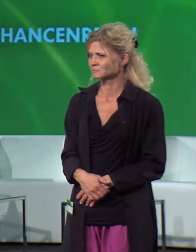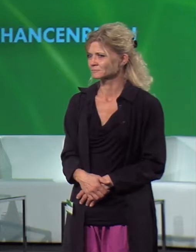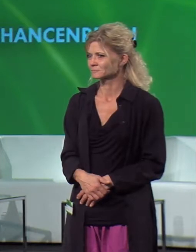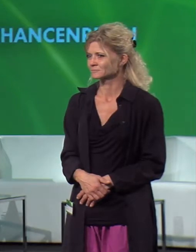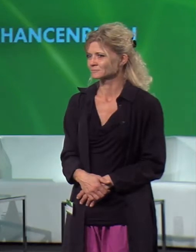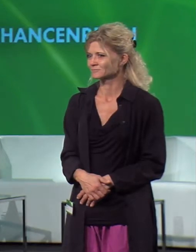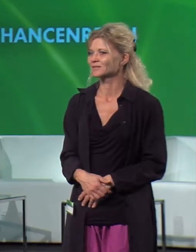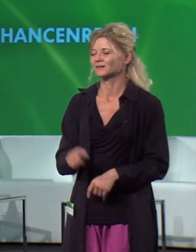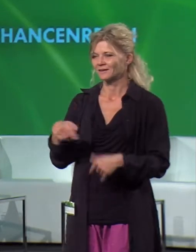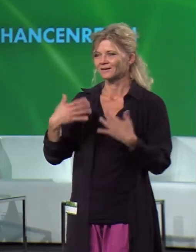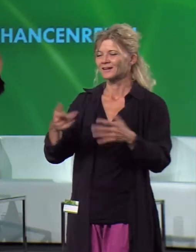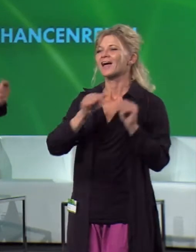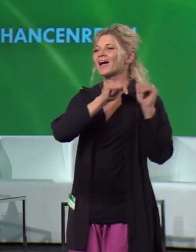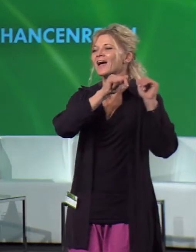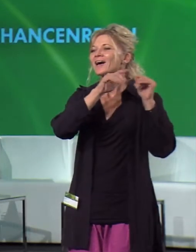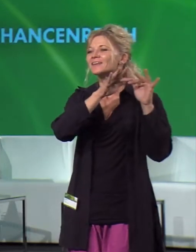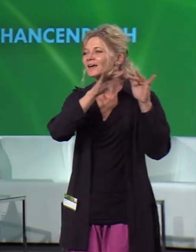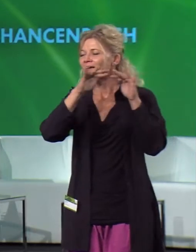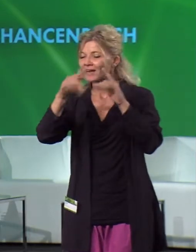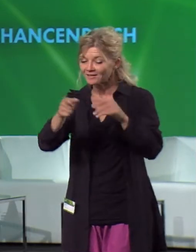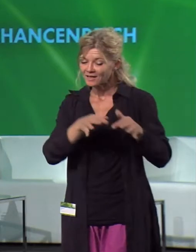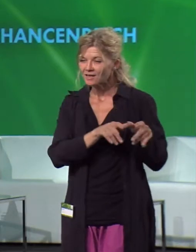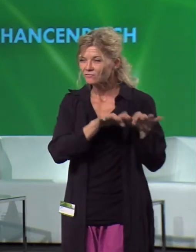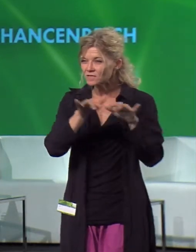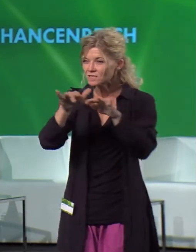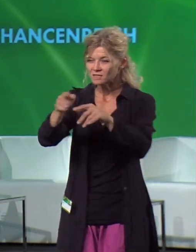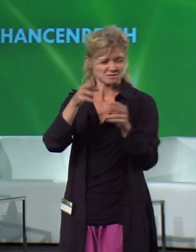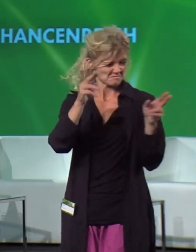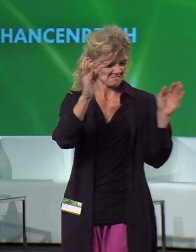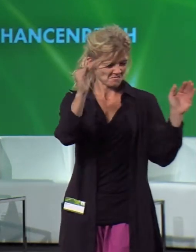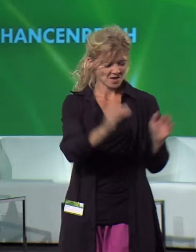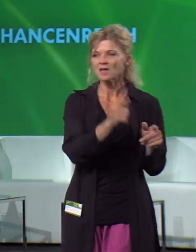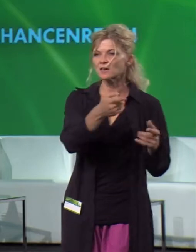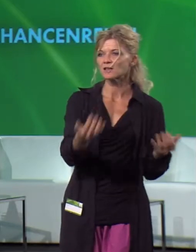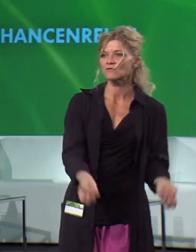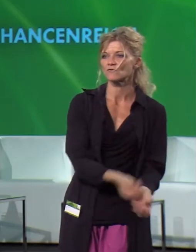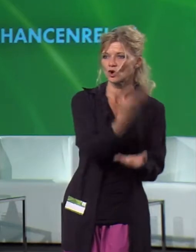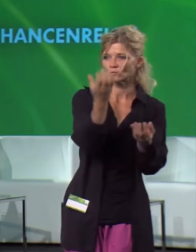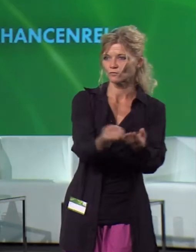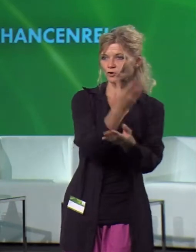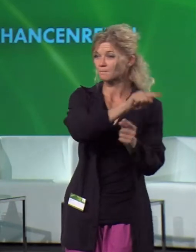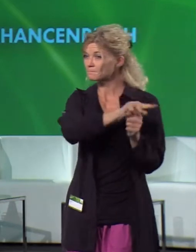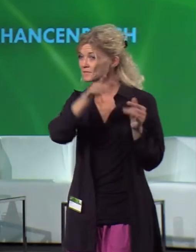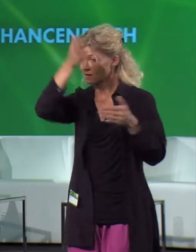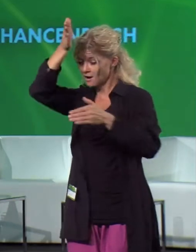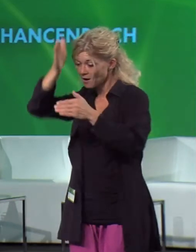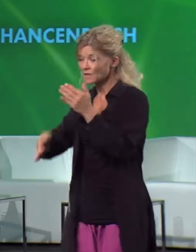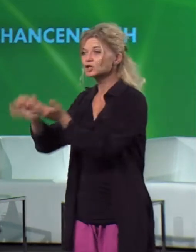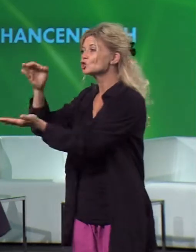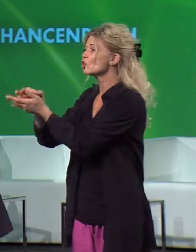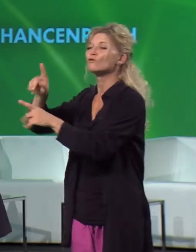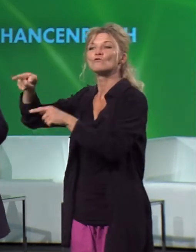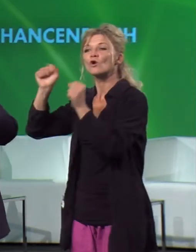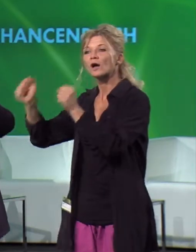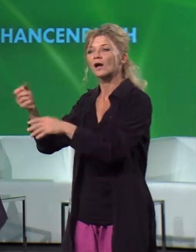der Energiefluss von den wenigen Förderplätzen bis ins letzte Dorf, wo diese Energie noch nachgefragt und gekauft werden